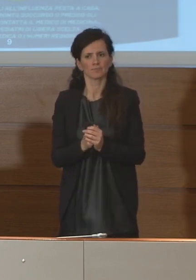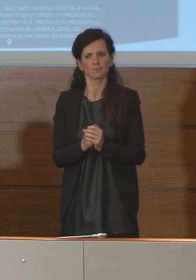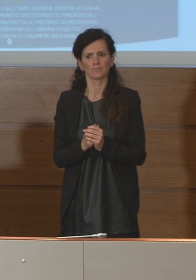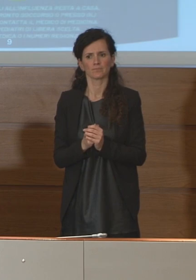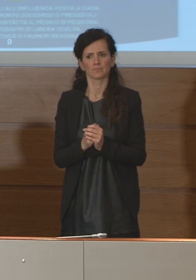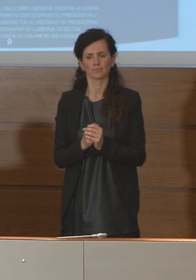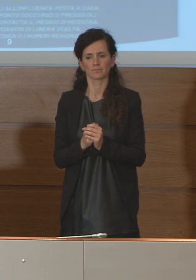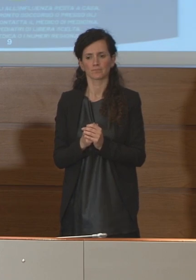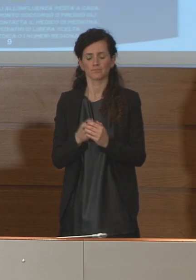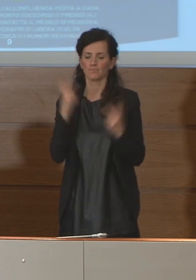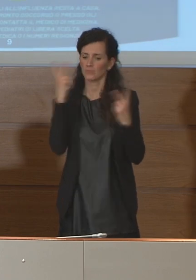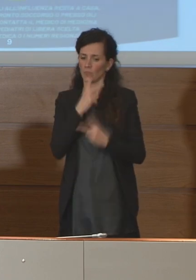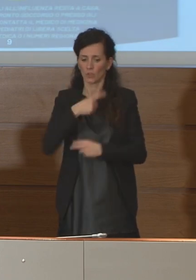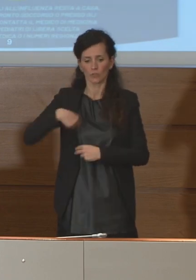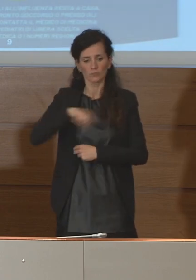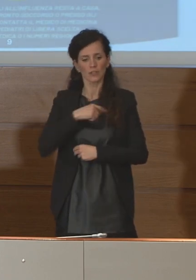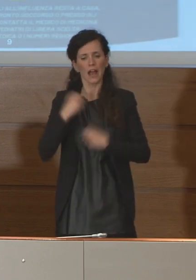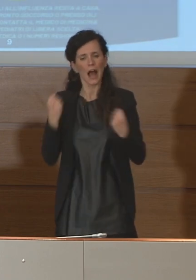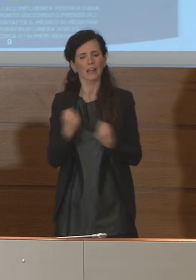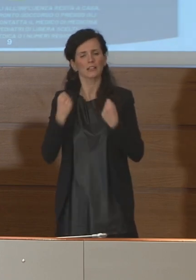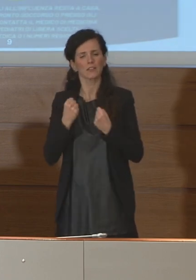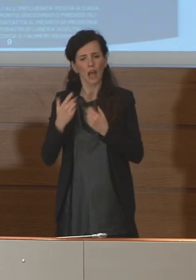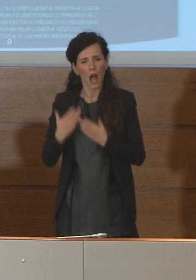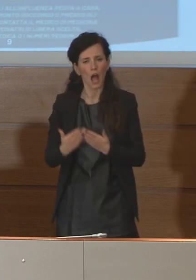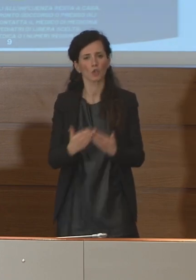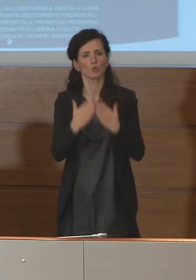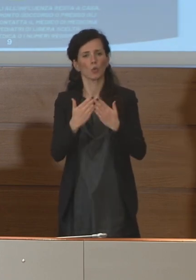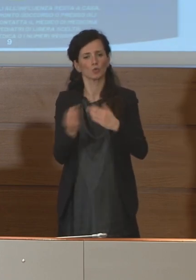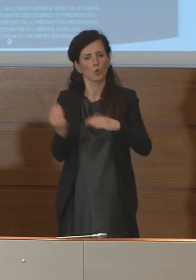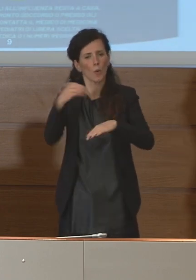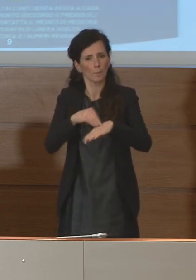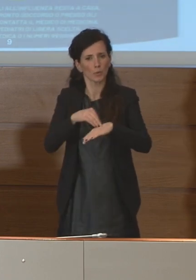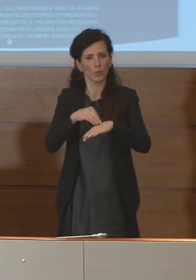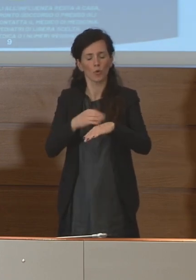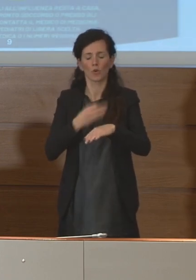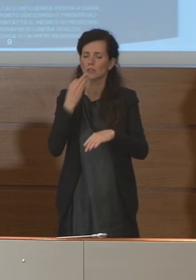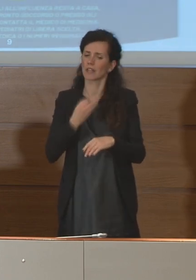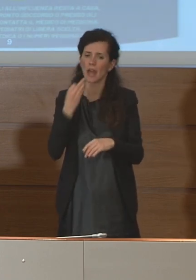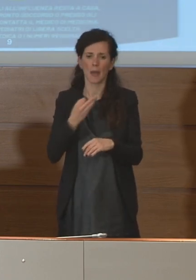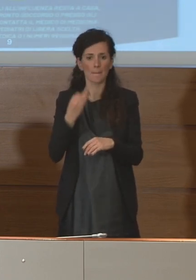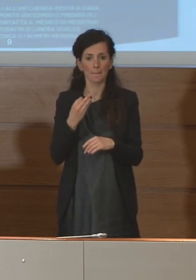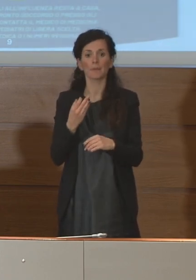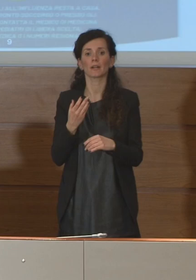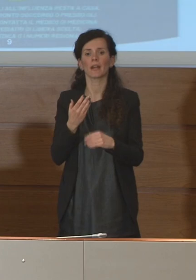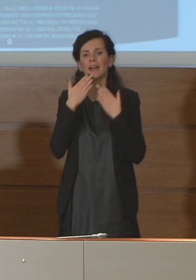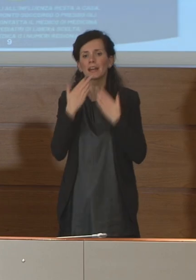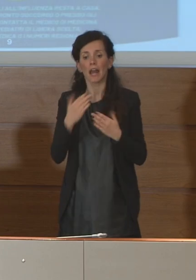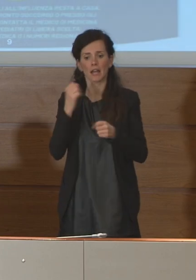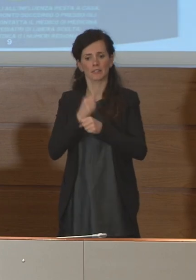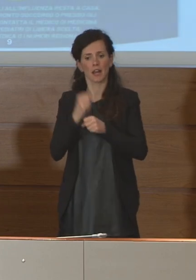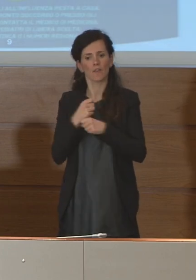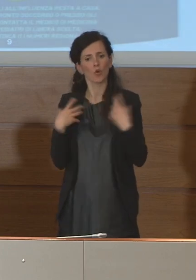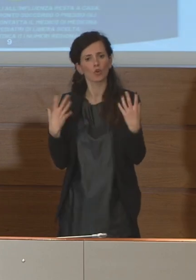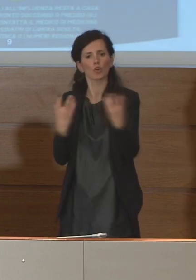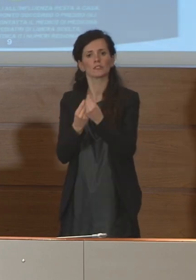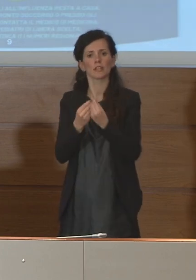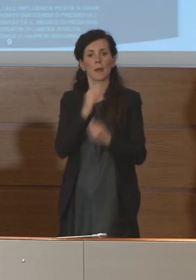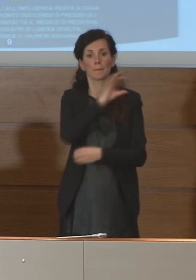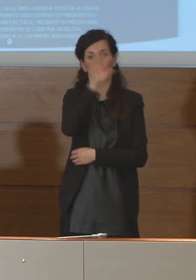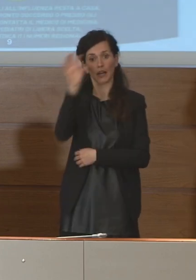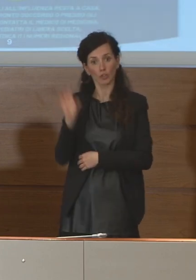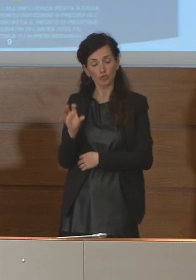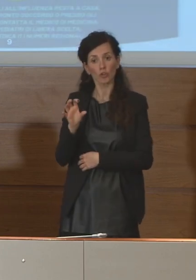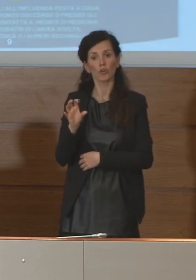'attività di potenziamento che, come sapete, è partita anche da un lavoro congiunto delle regioni con il Ministero della